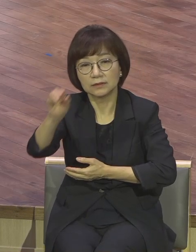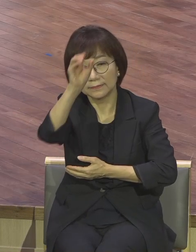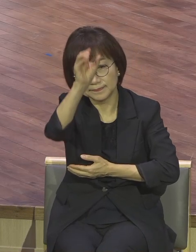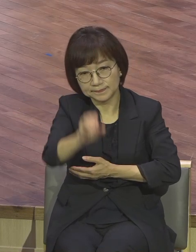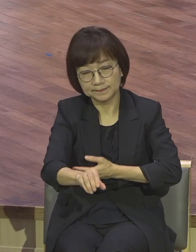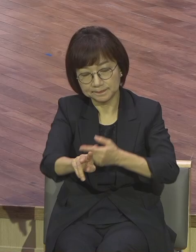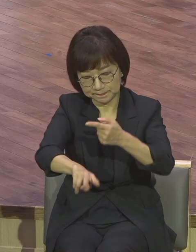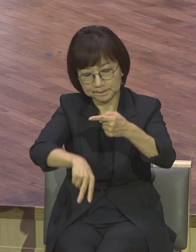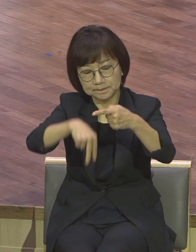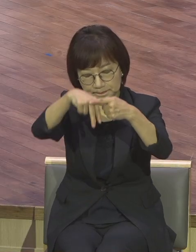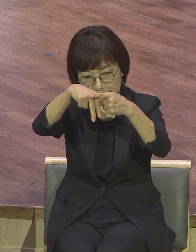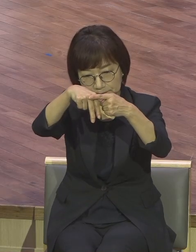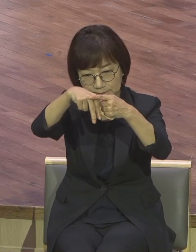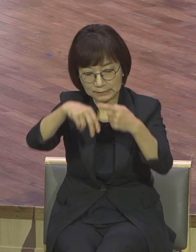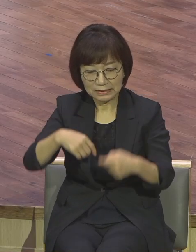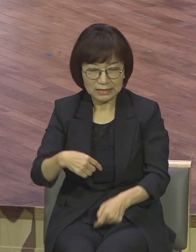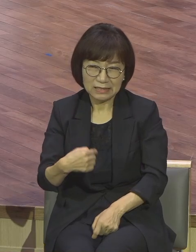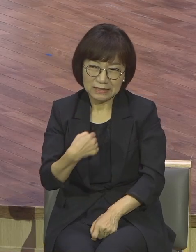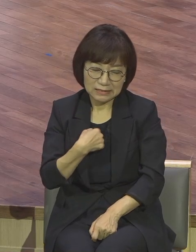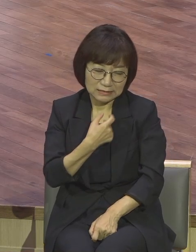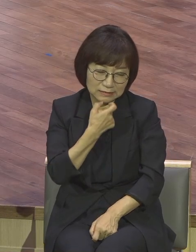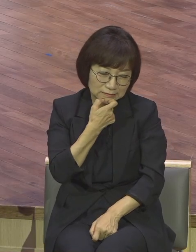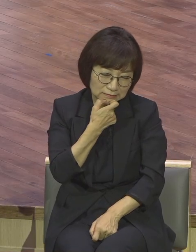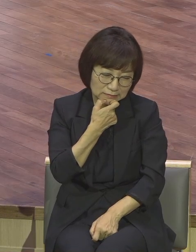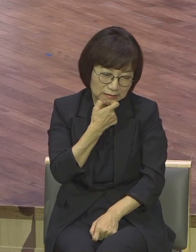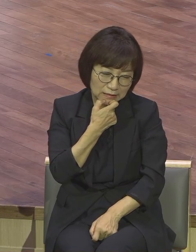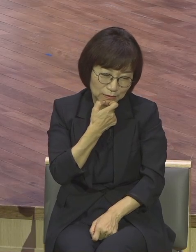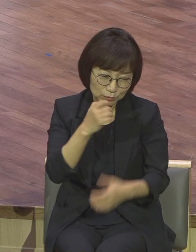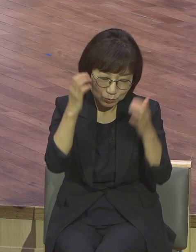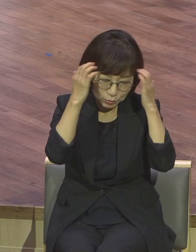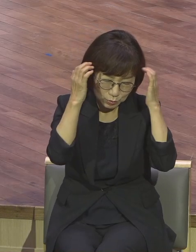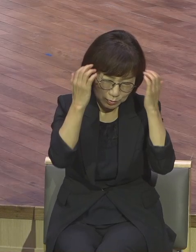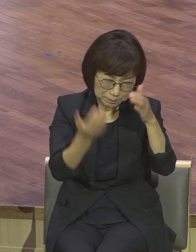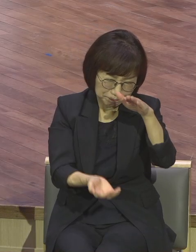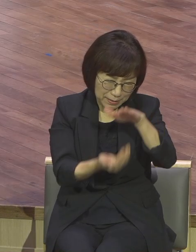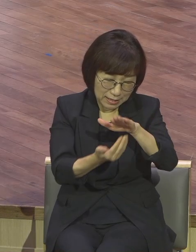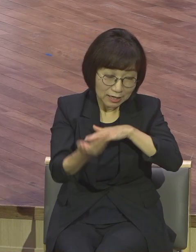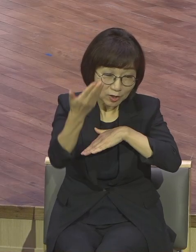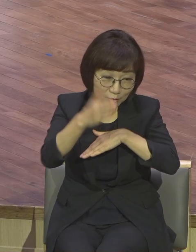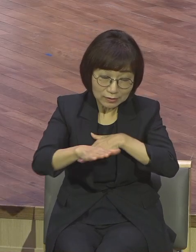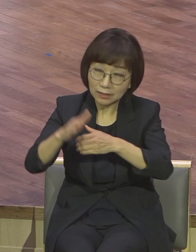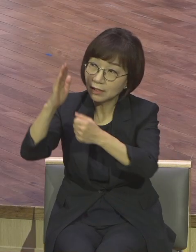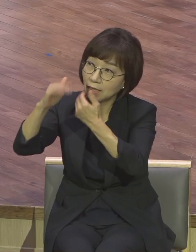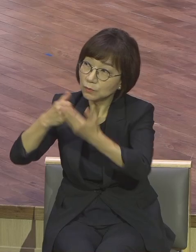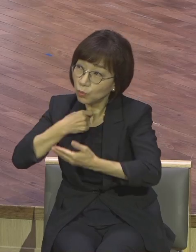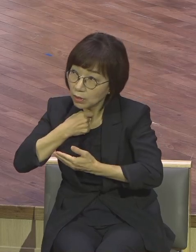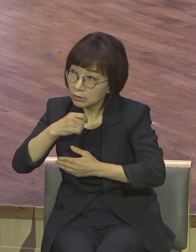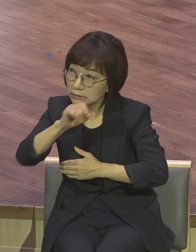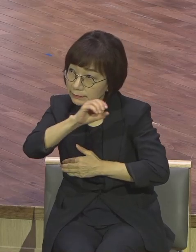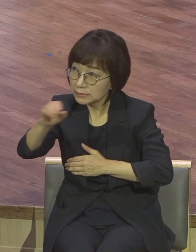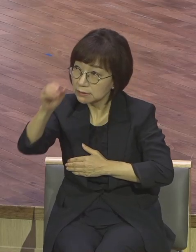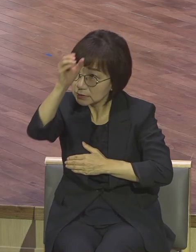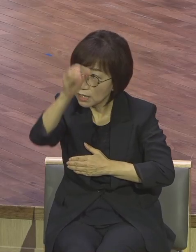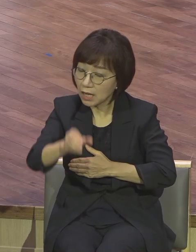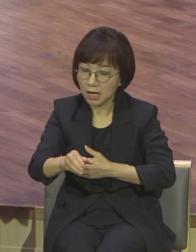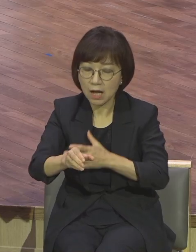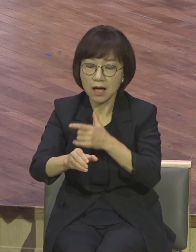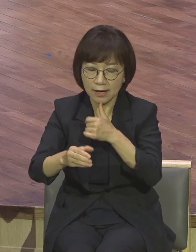난 하기 싫은데 예수님 하라는 거예요 아버지 원대로 그래야 부할도 있고 그래야